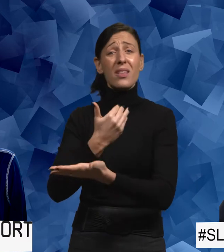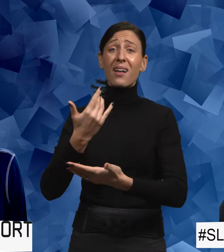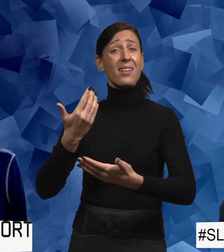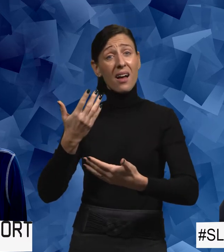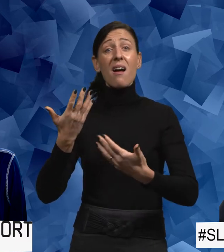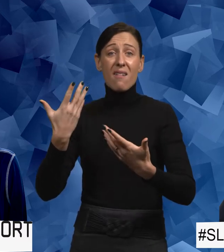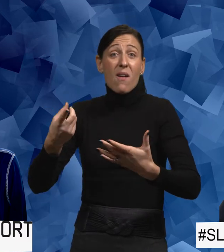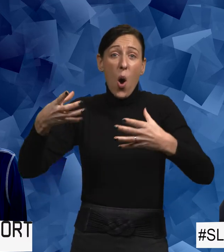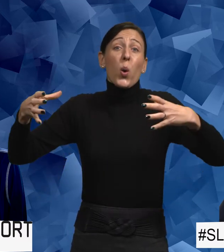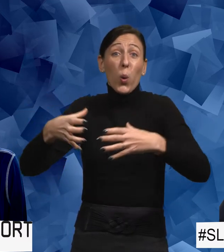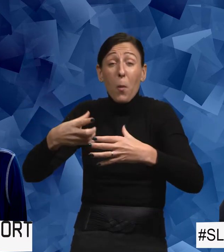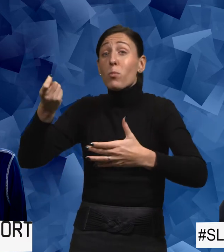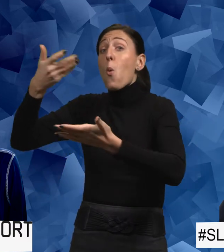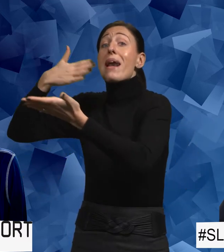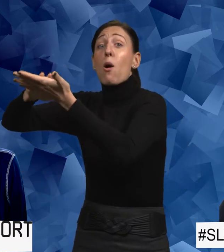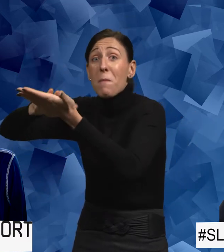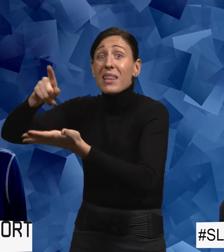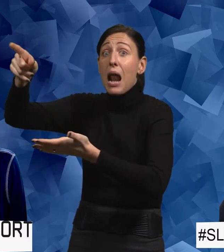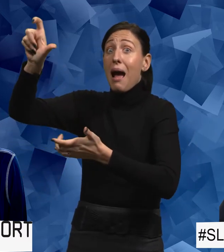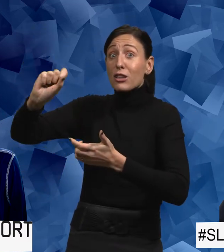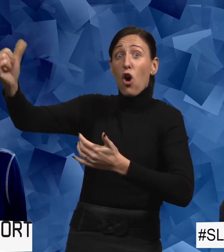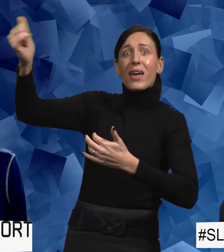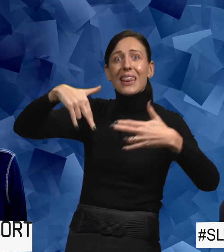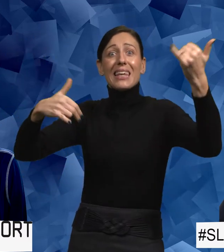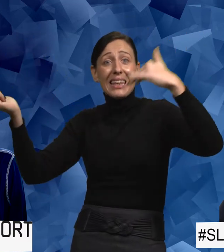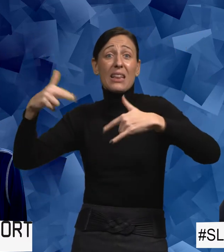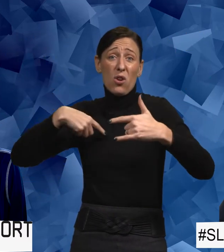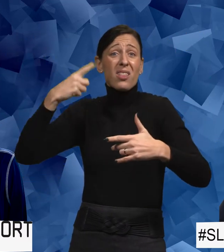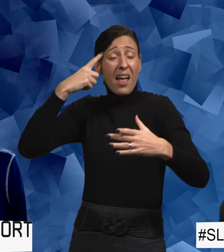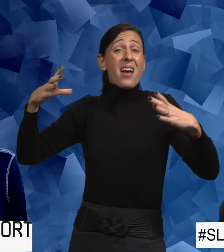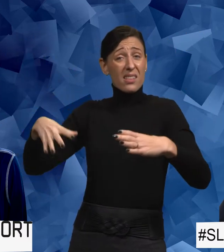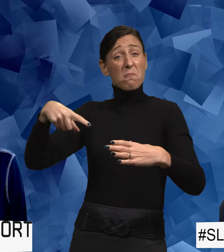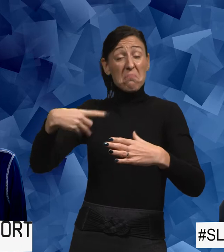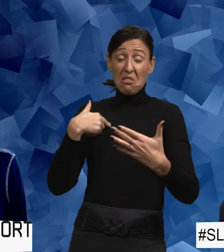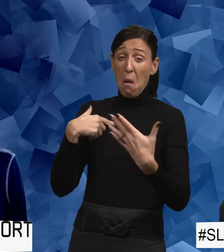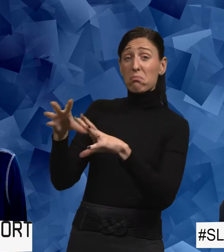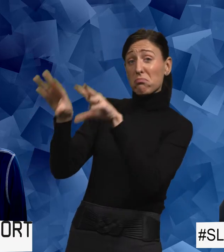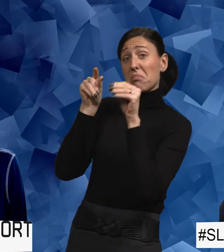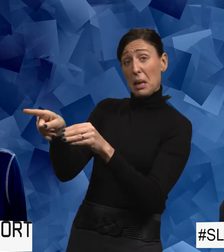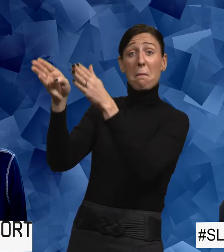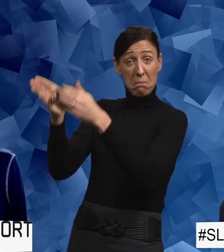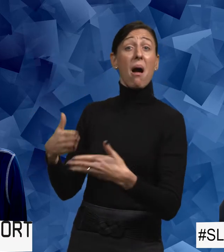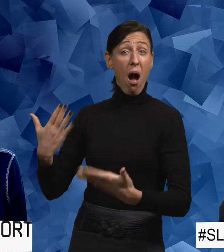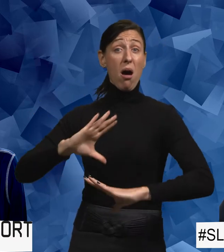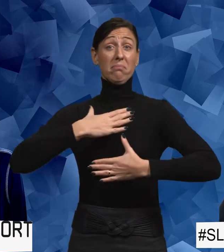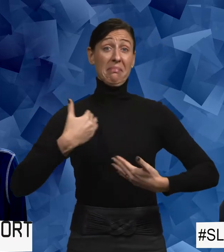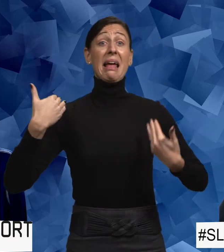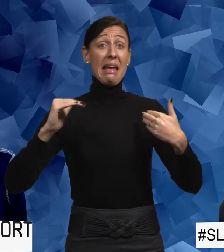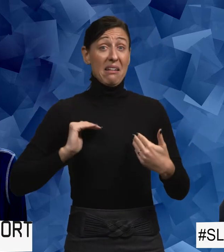krav, utan var det någon som skrev in eller blev rekommenderad in av någon, då tänkte jag att ja, men då är det väl tillräckligt att uppfatta sig som